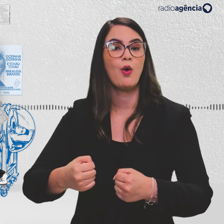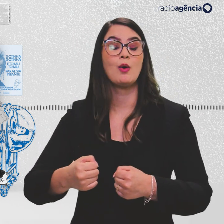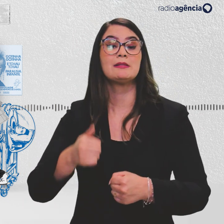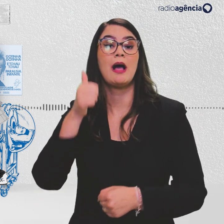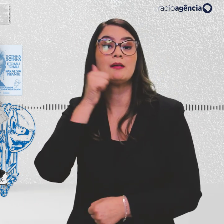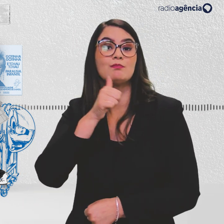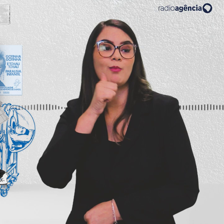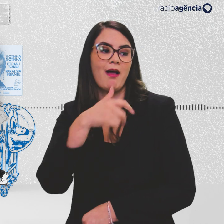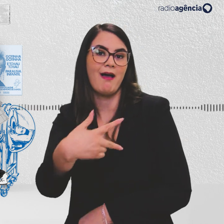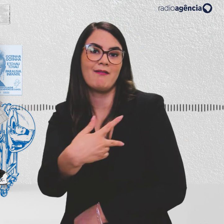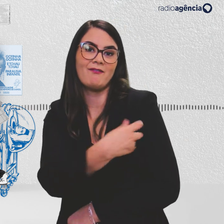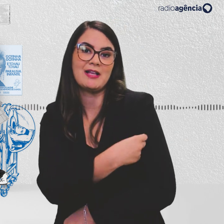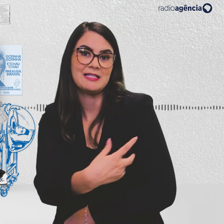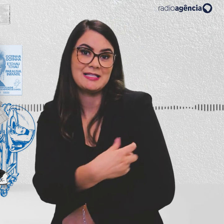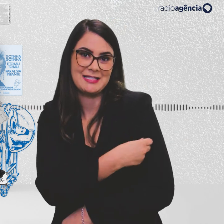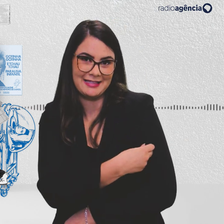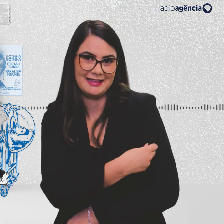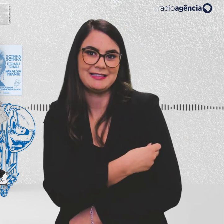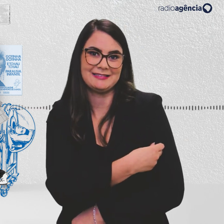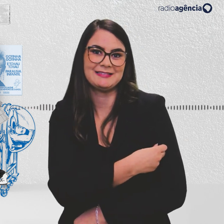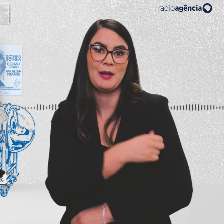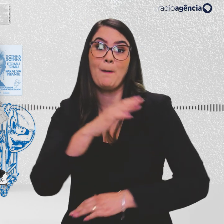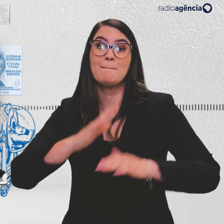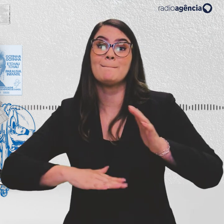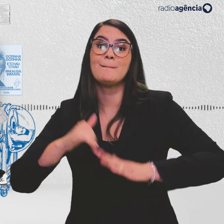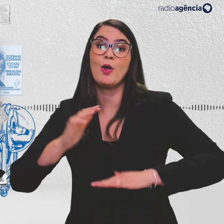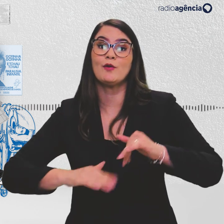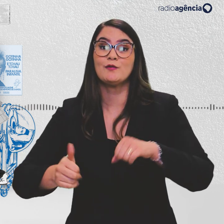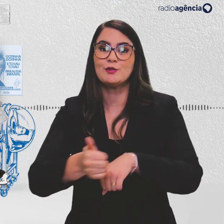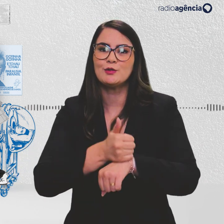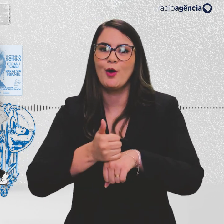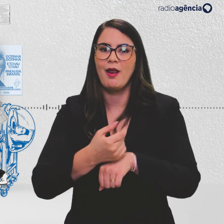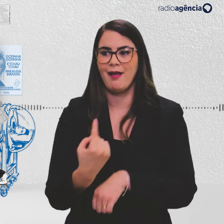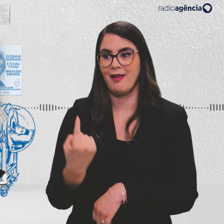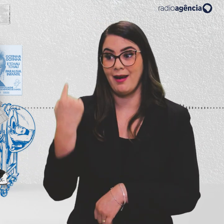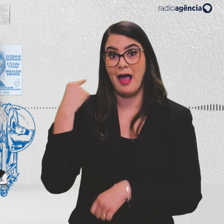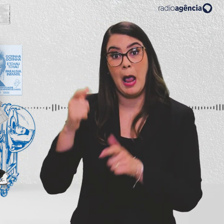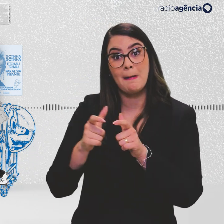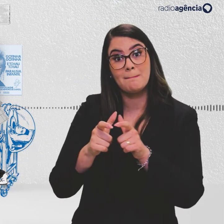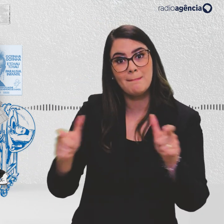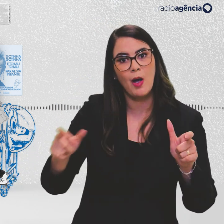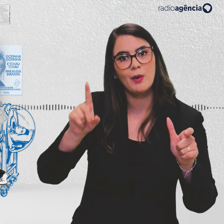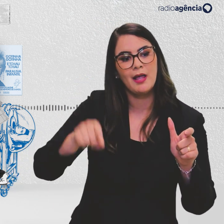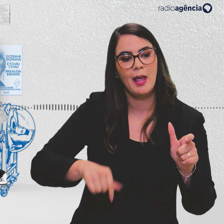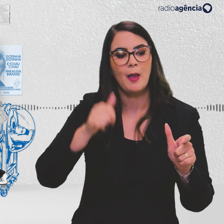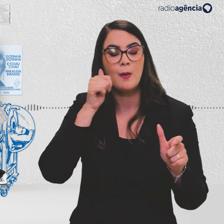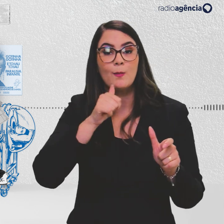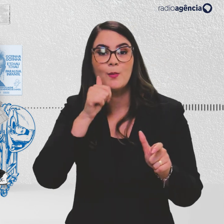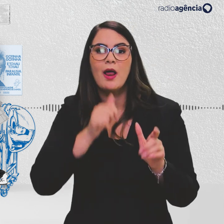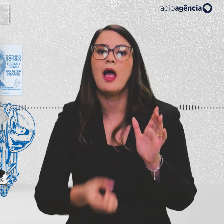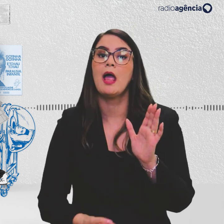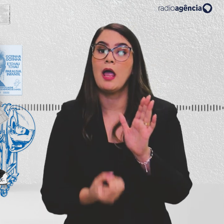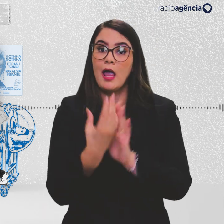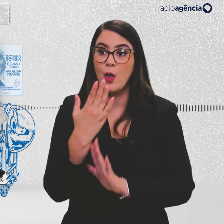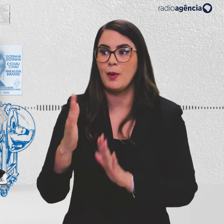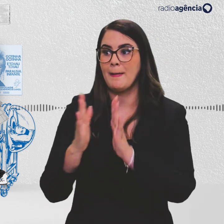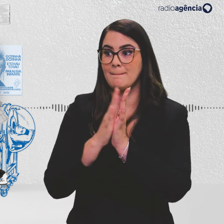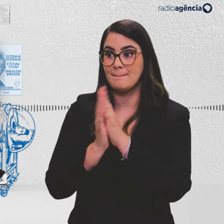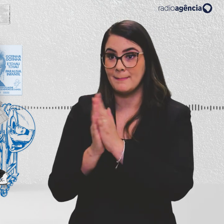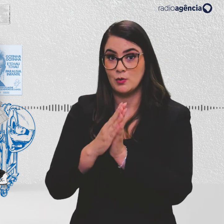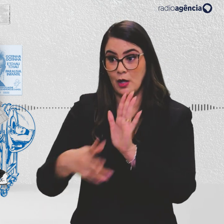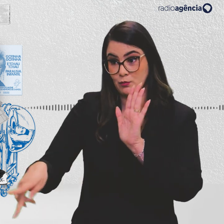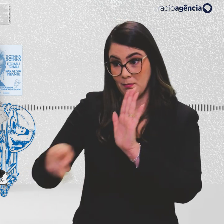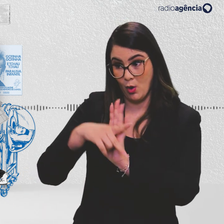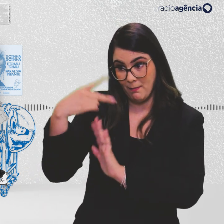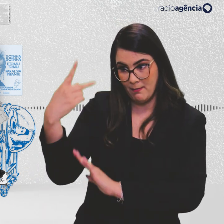vacinadoras, né? E a maior parte dos profissionais vacinadores da época eram mulheres. Criei um personagem para elas. Fui questão